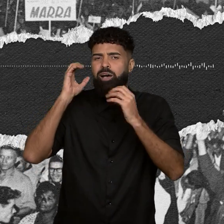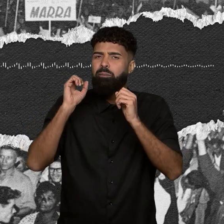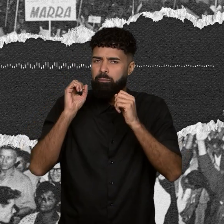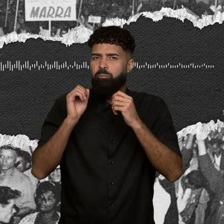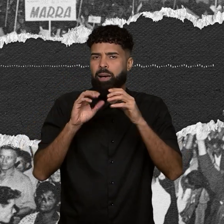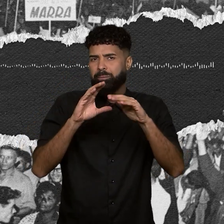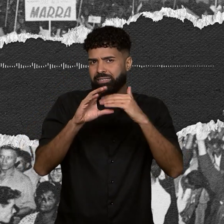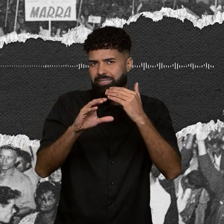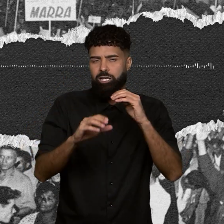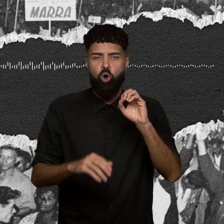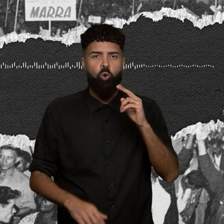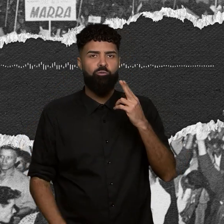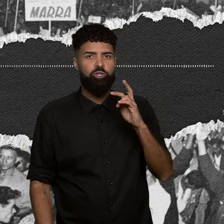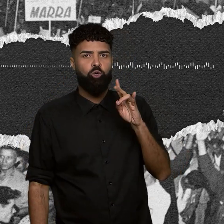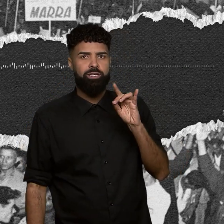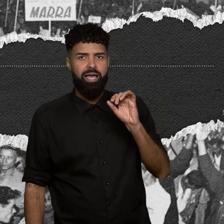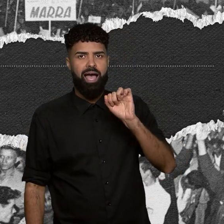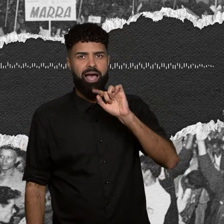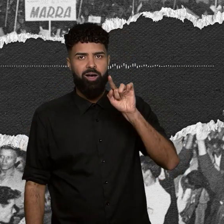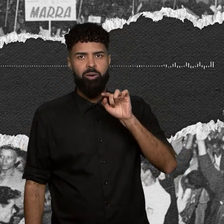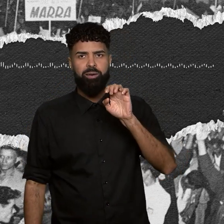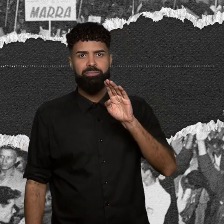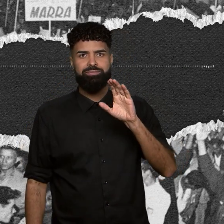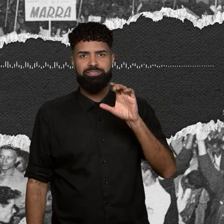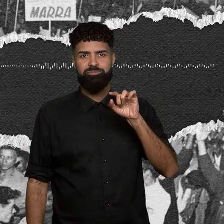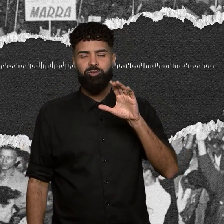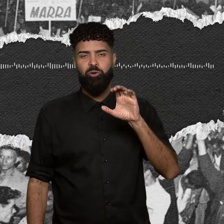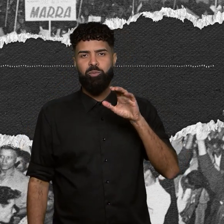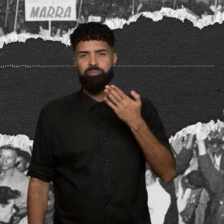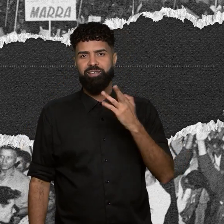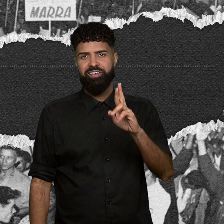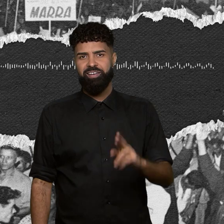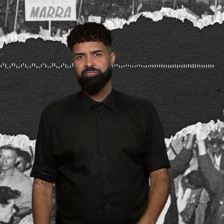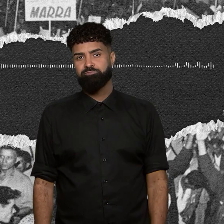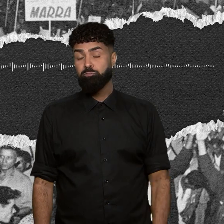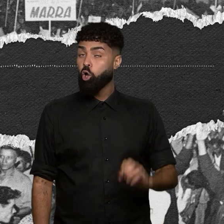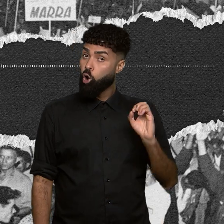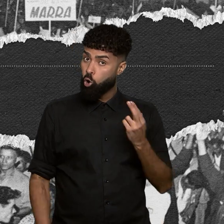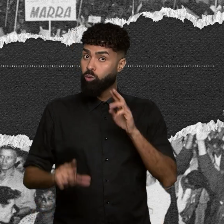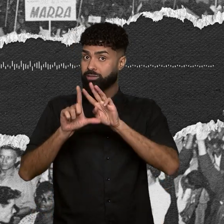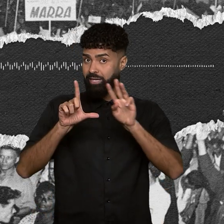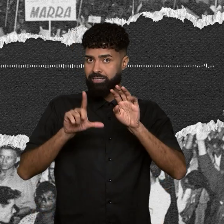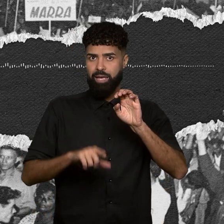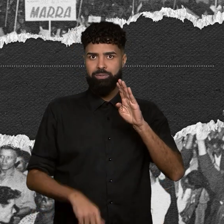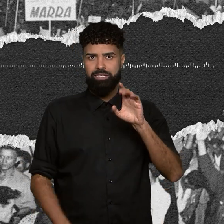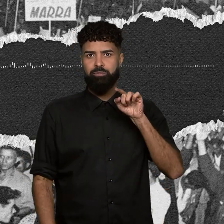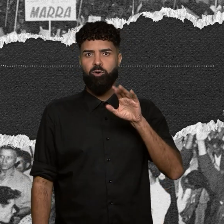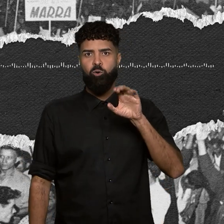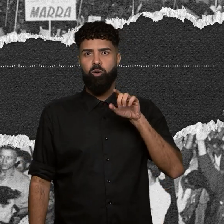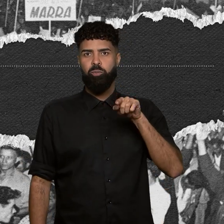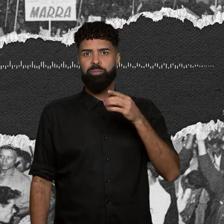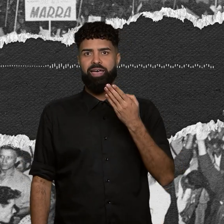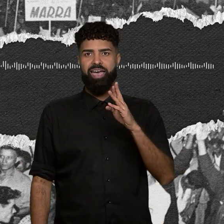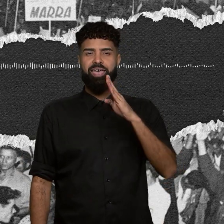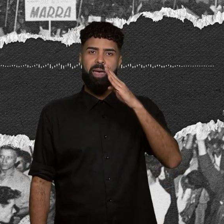ouvidoria arroba ebc.com.br ou no site ebc.com.br